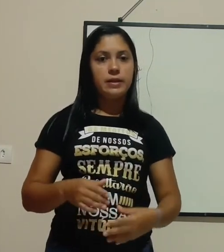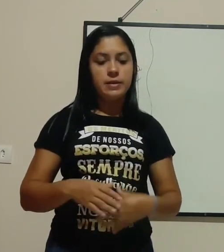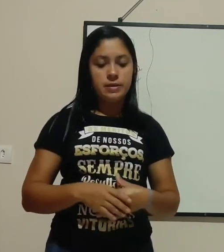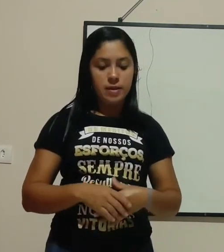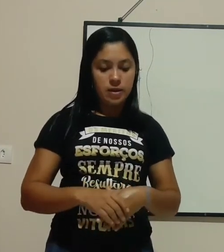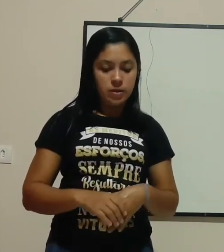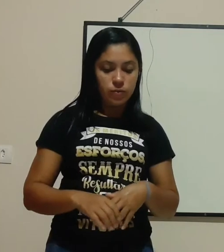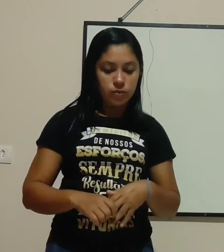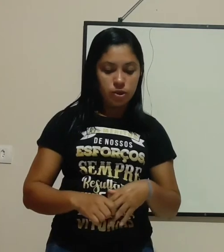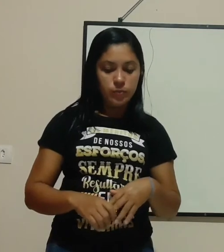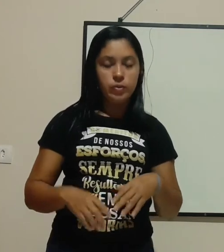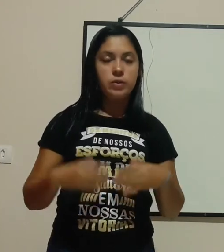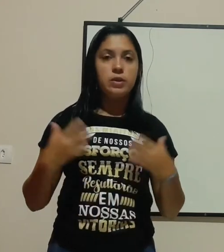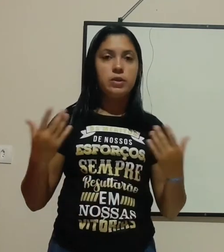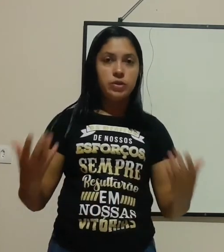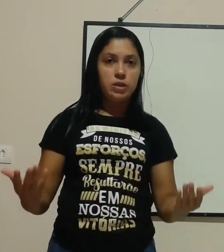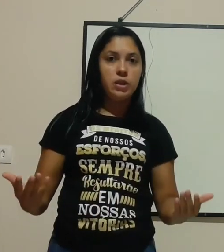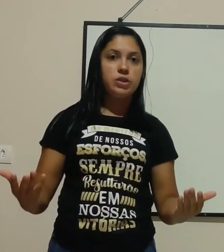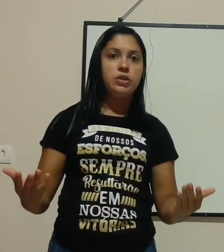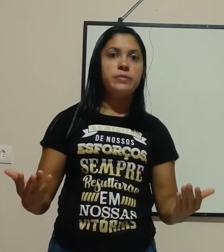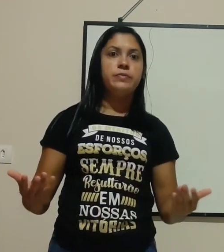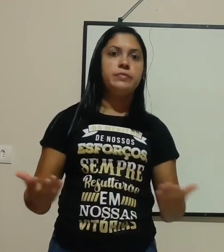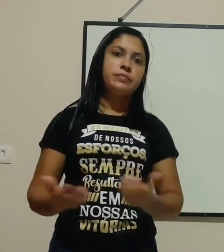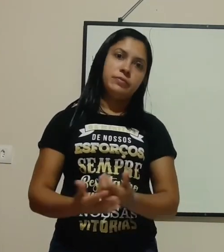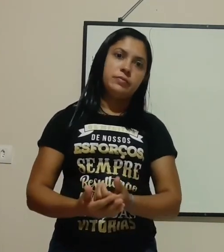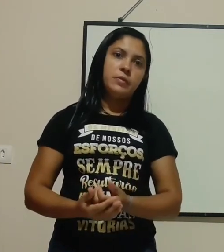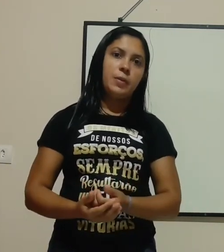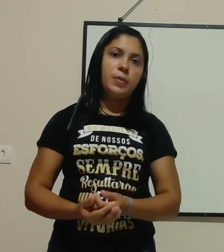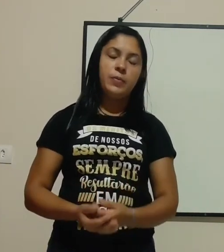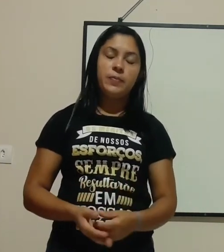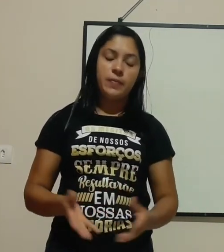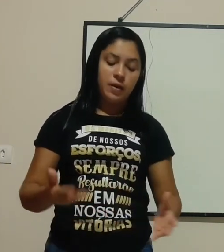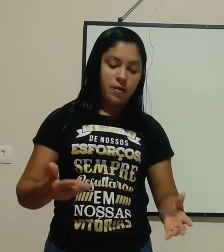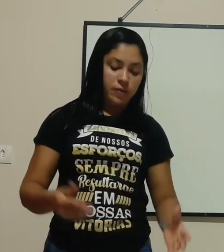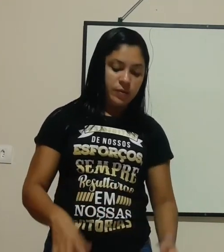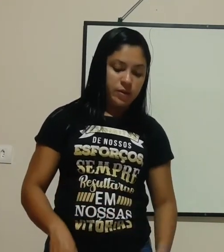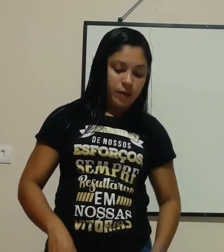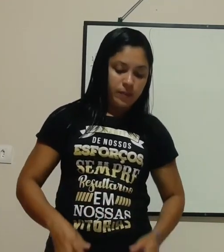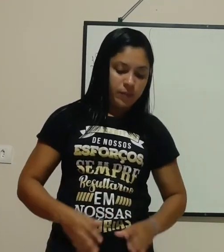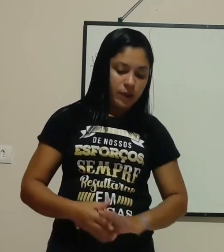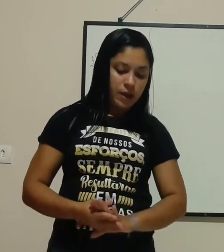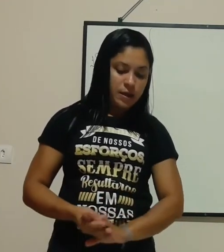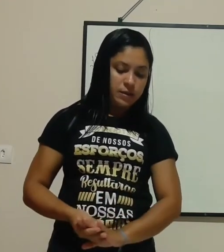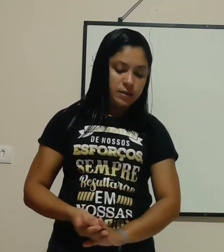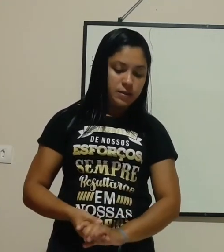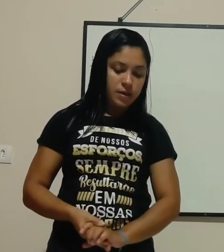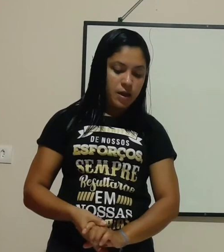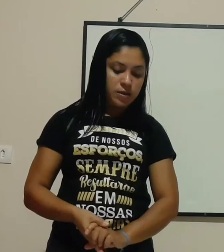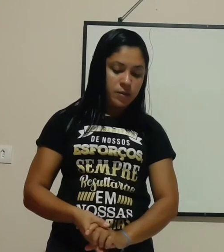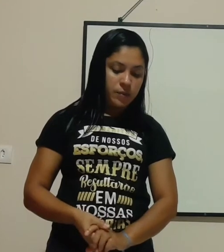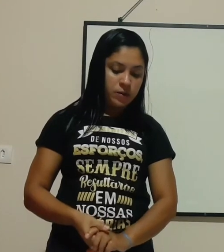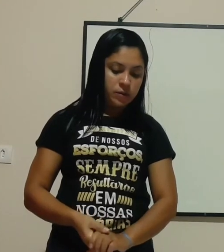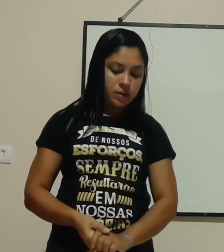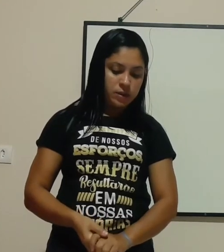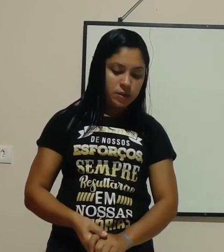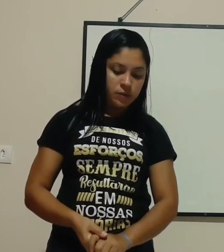eletricidade é um tipo de energia, tá bom? Vamos lá. A eletricidade é uma manutenção